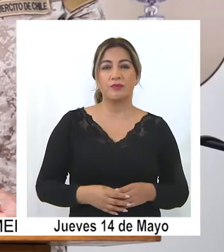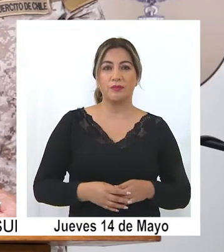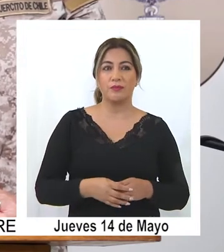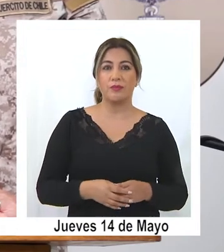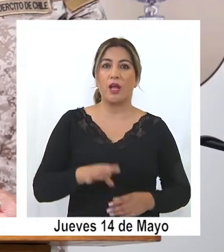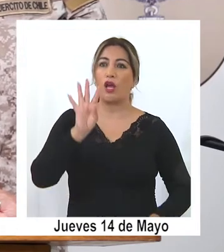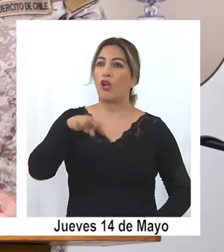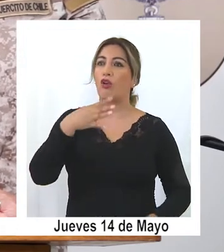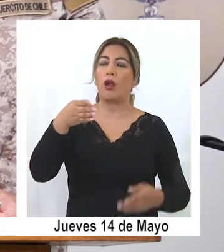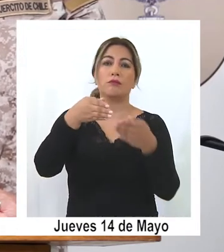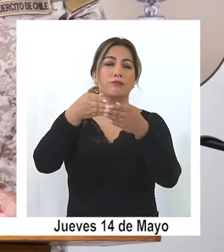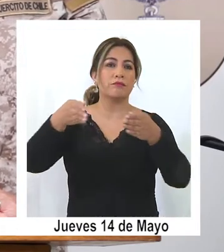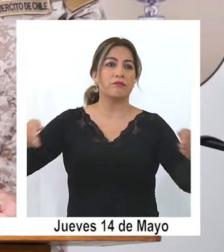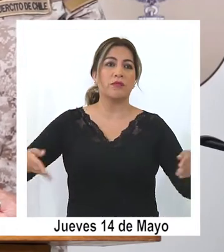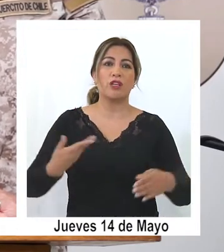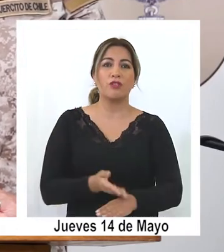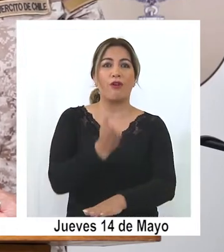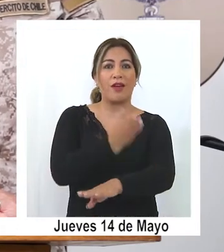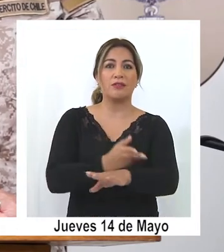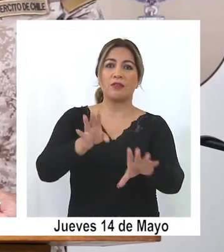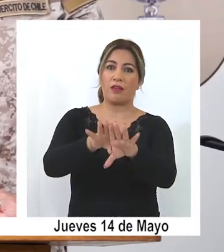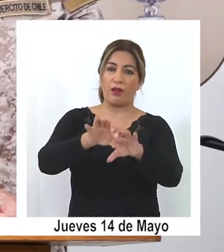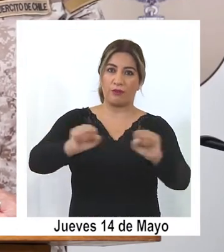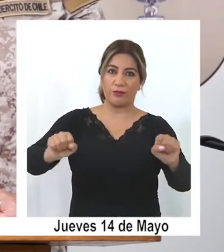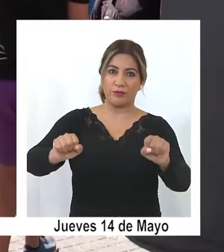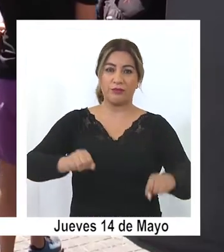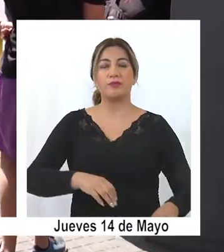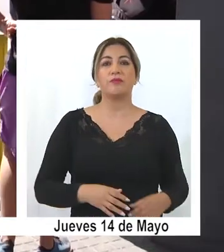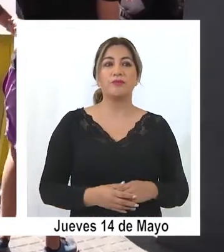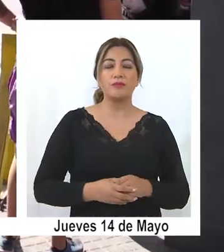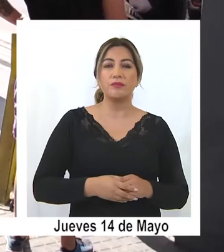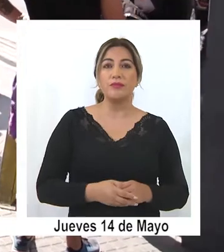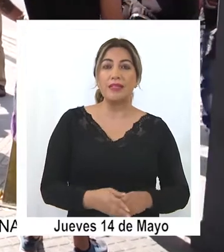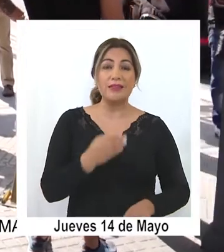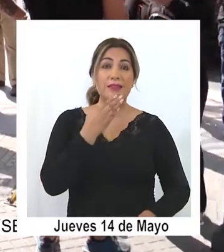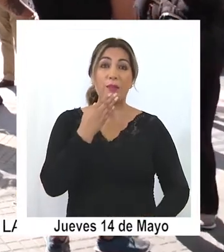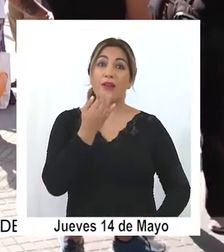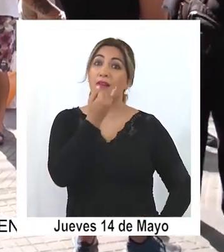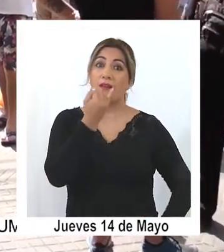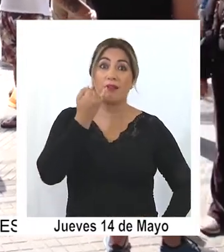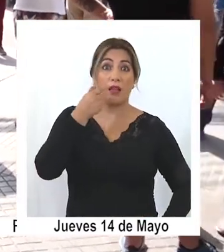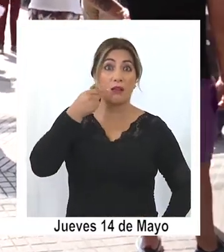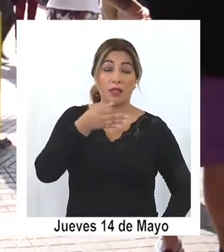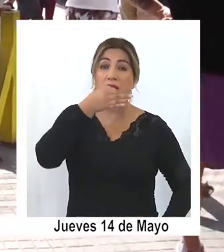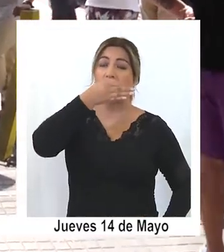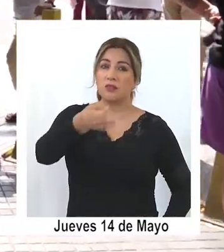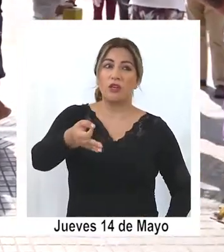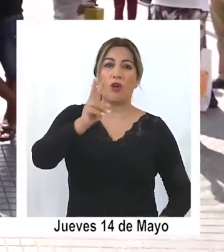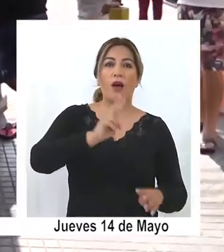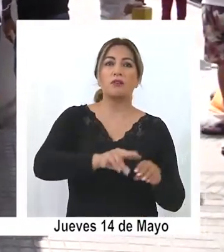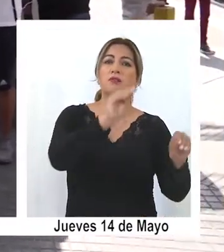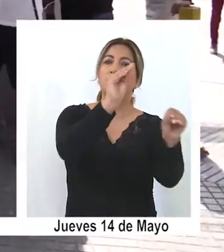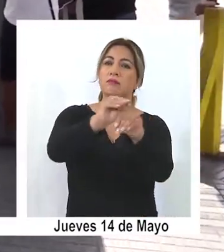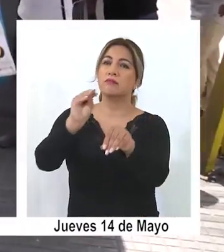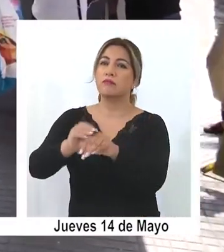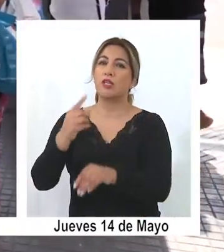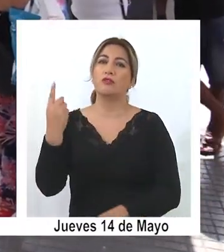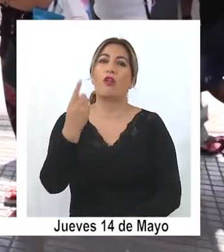horarios que están dispuestos y que fueron acordados en otros bandos anteriores. Finalmente, el Intendente Regional formuló un llamado al autocuidado y al